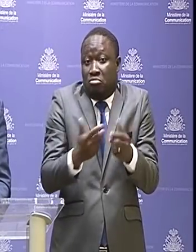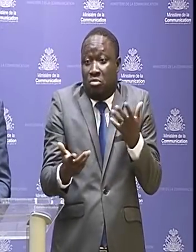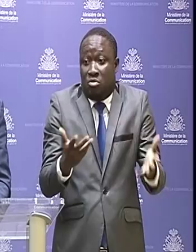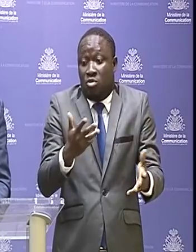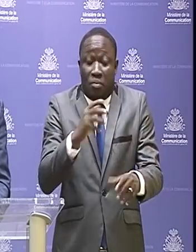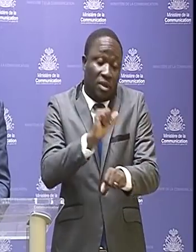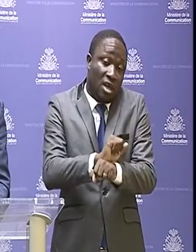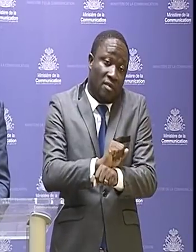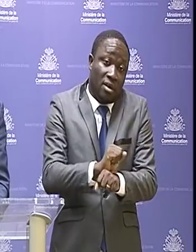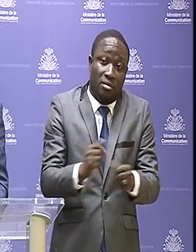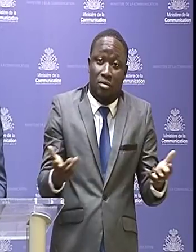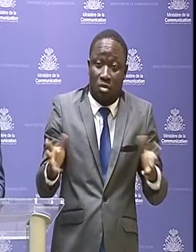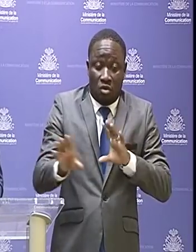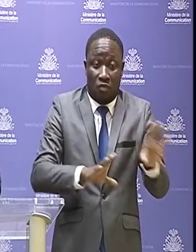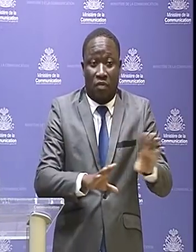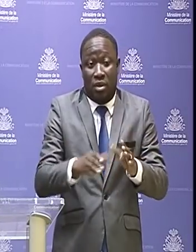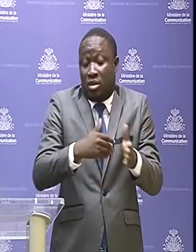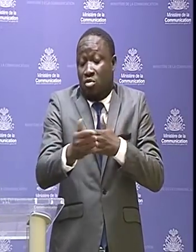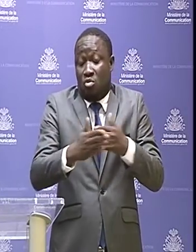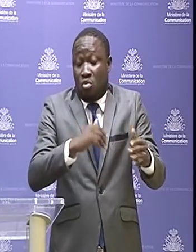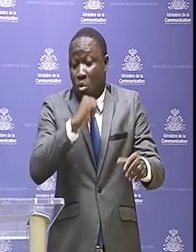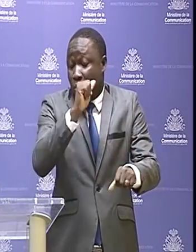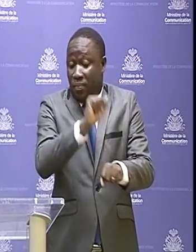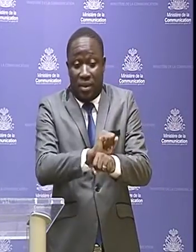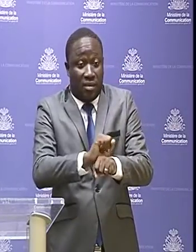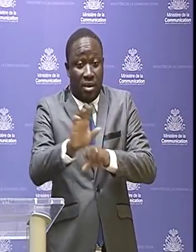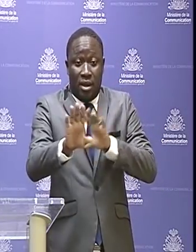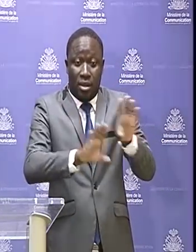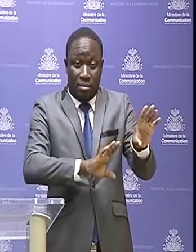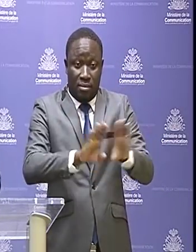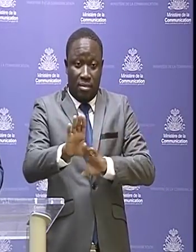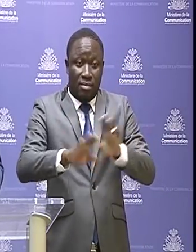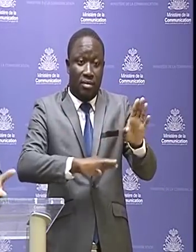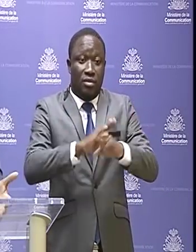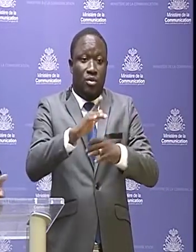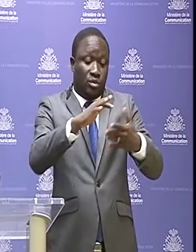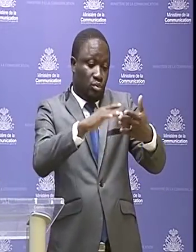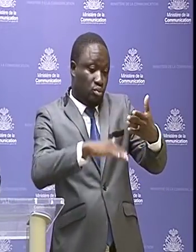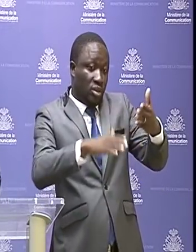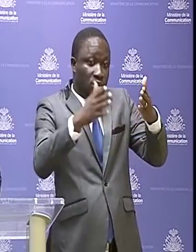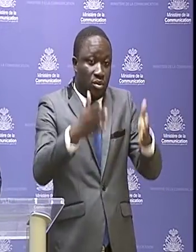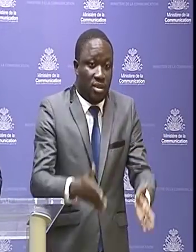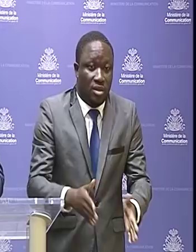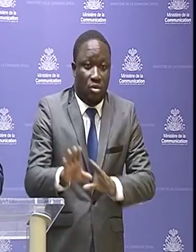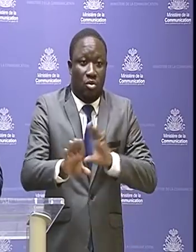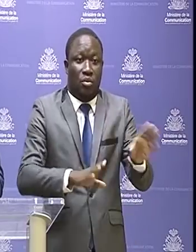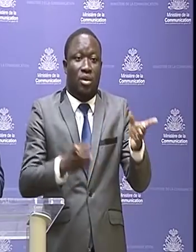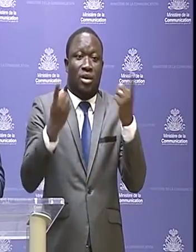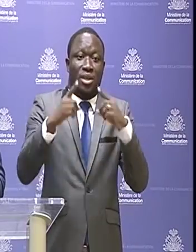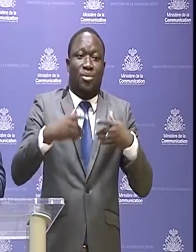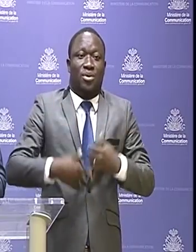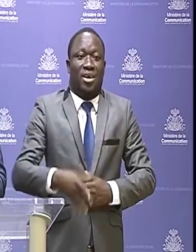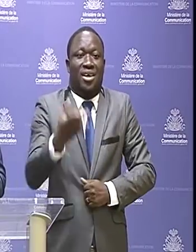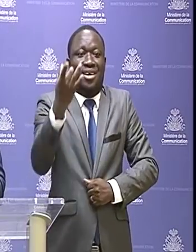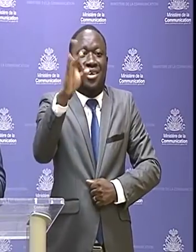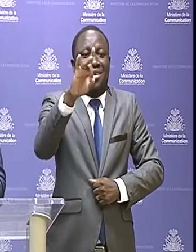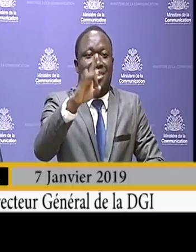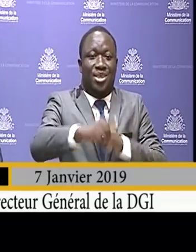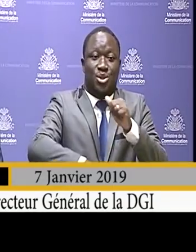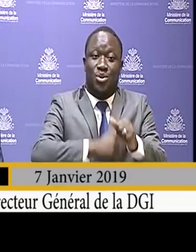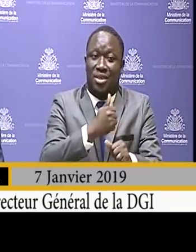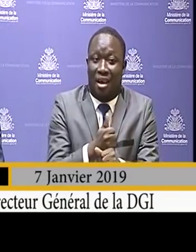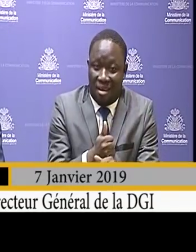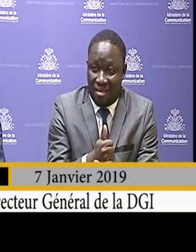wap travay, kon se chômeur, ke ou se étudiant, de pou gen 18 an, ou